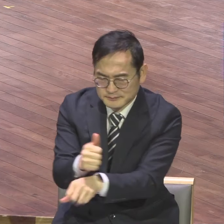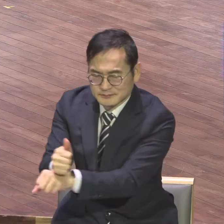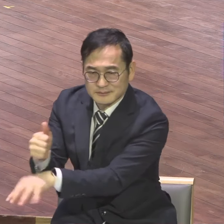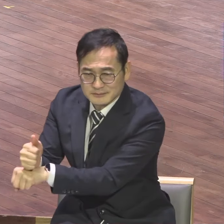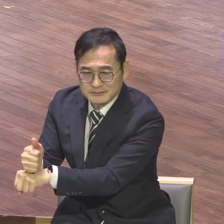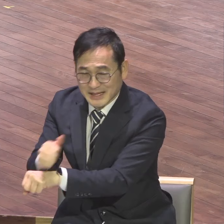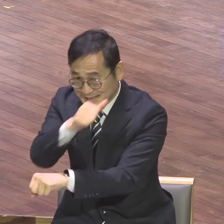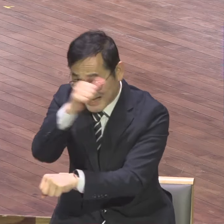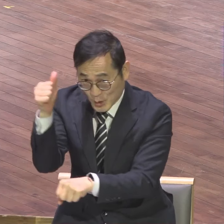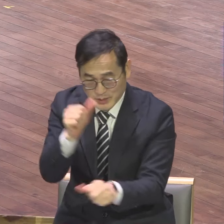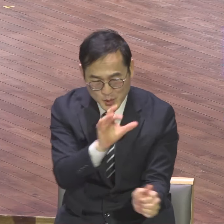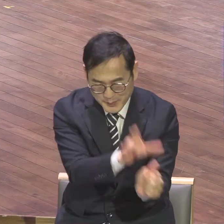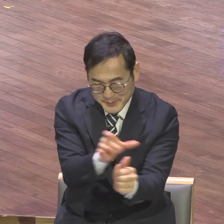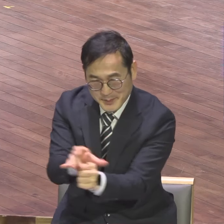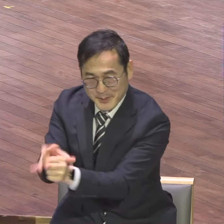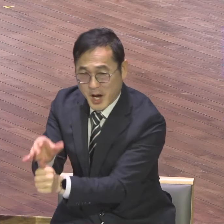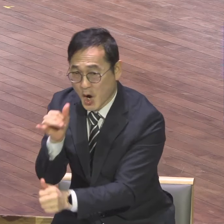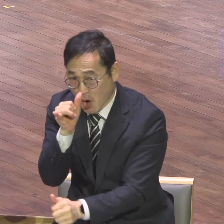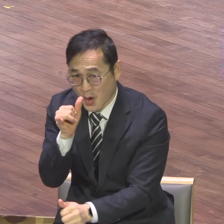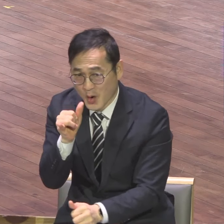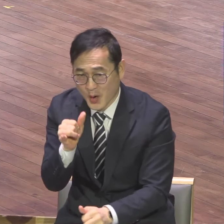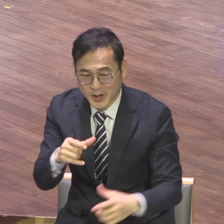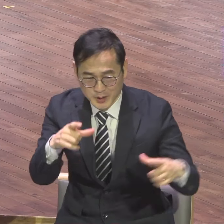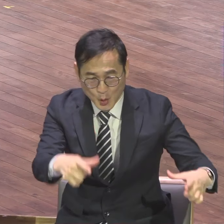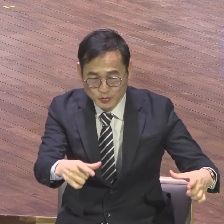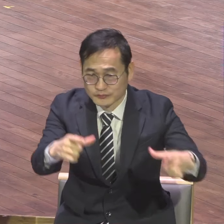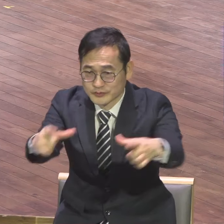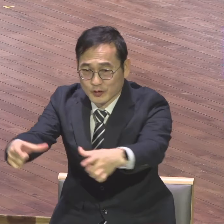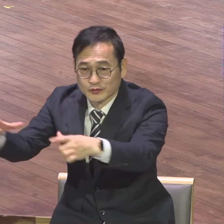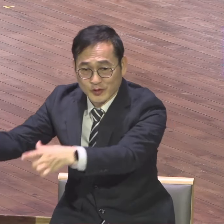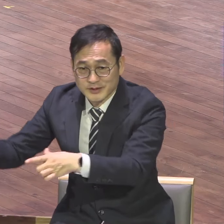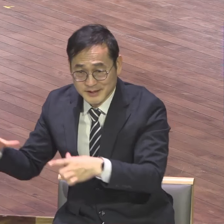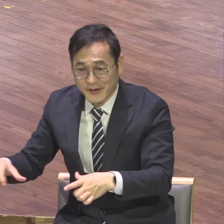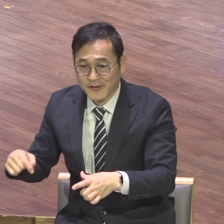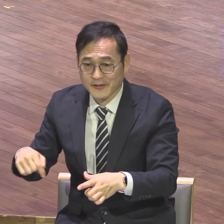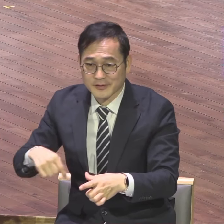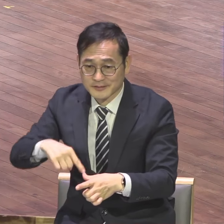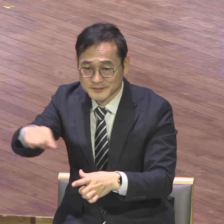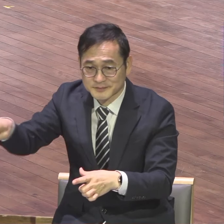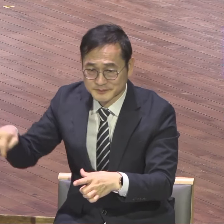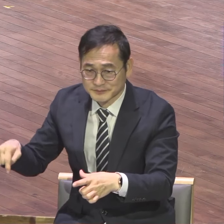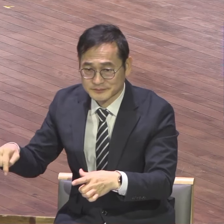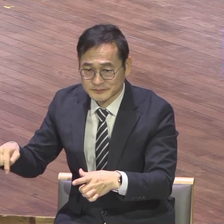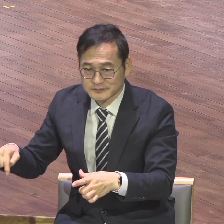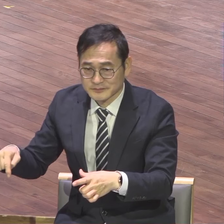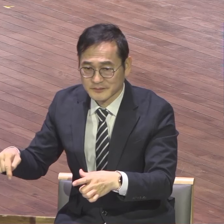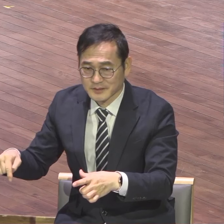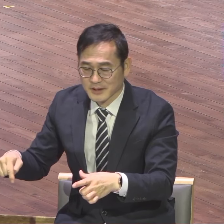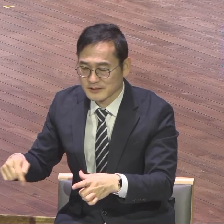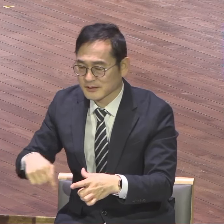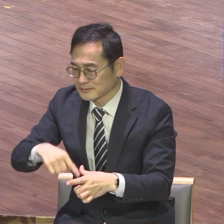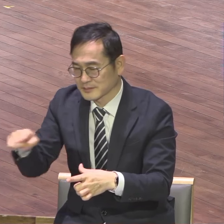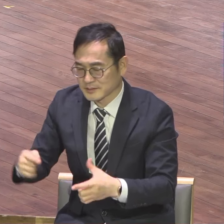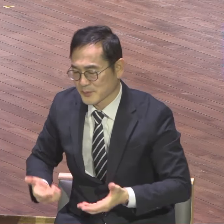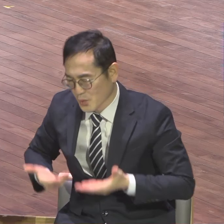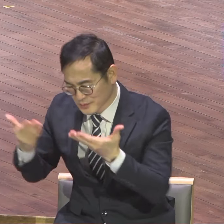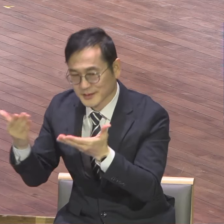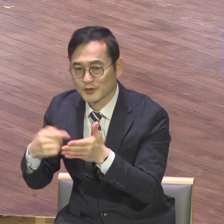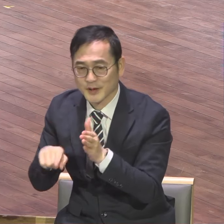배치가 되어서 각 대교구를 그렇게 위에서 의신하도록 특별히 새가족들이 그 대교구